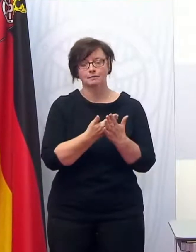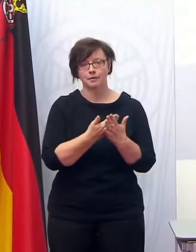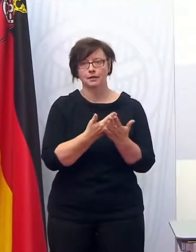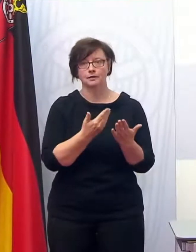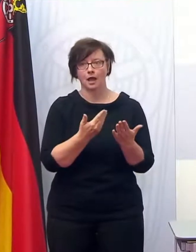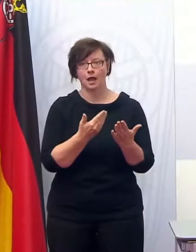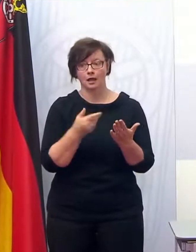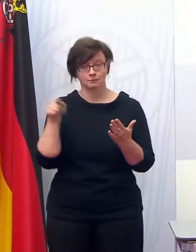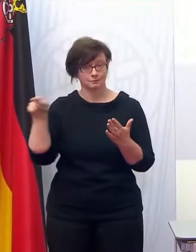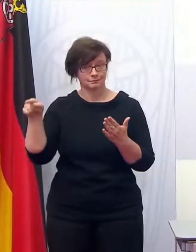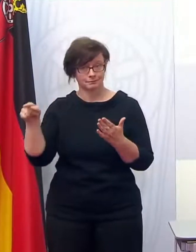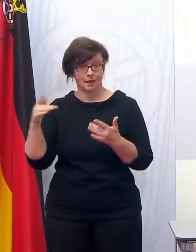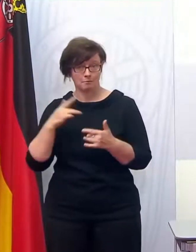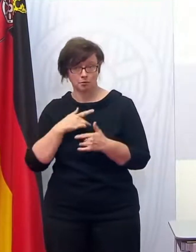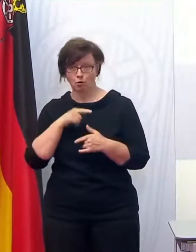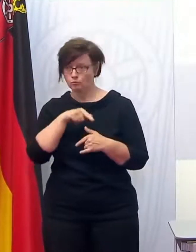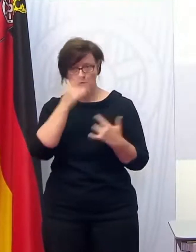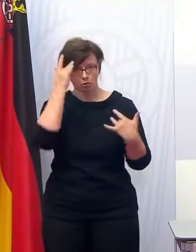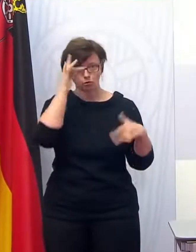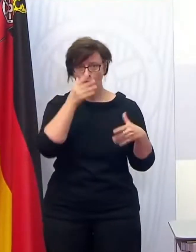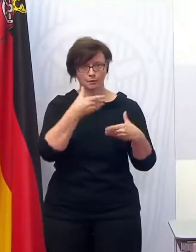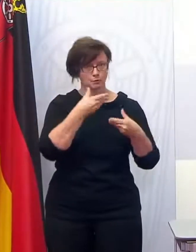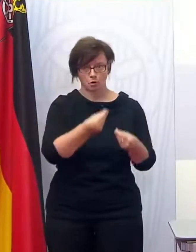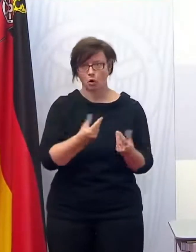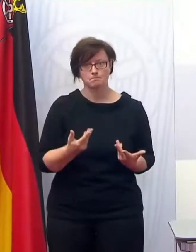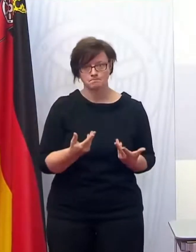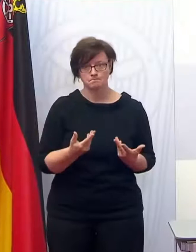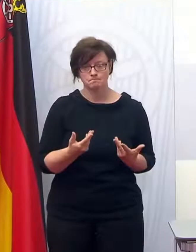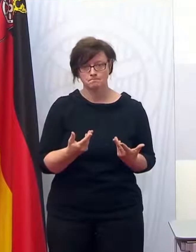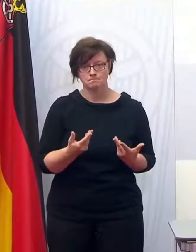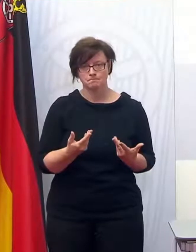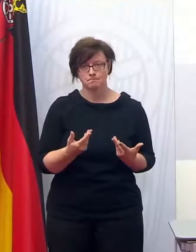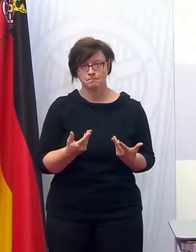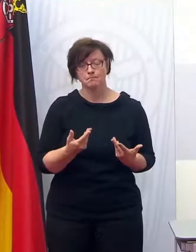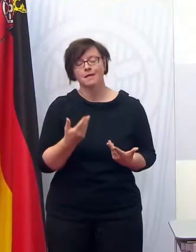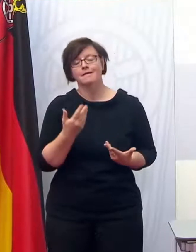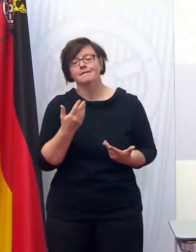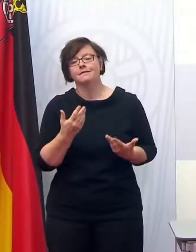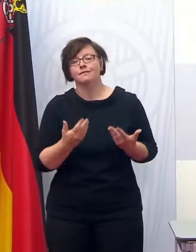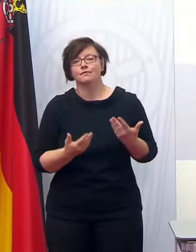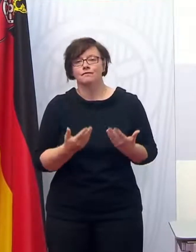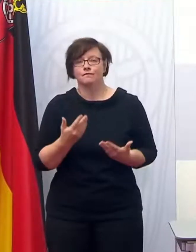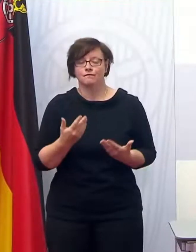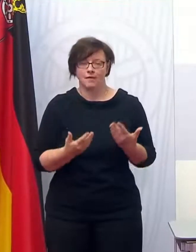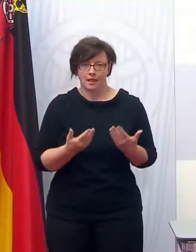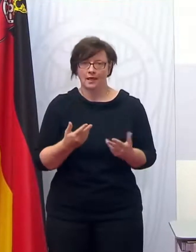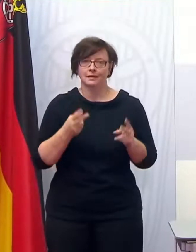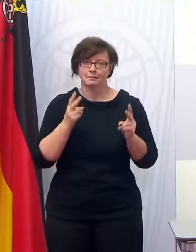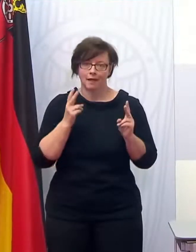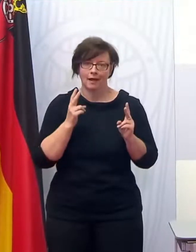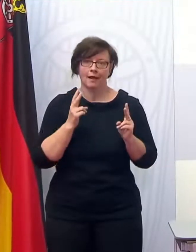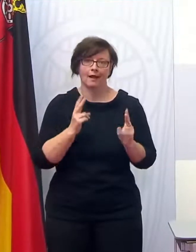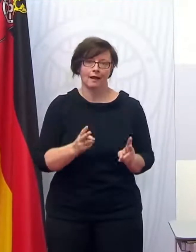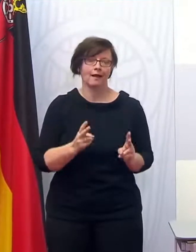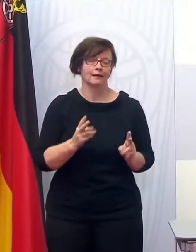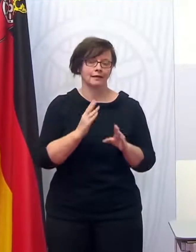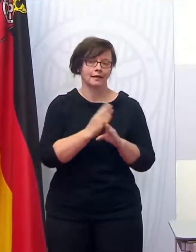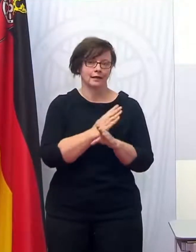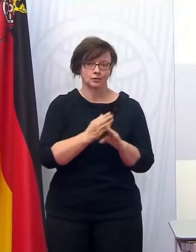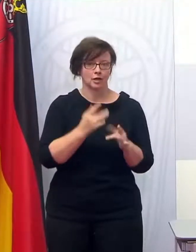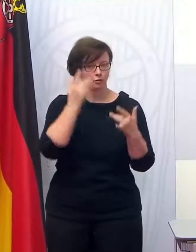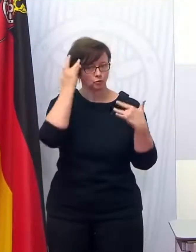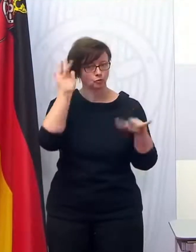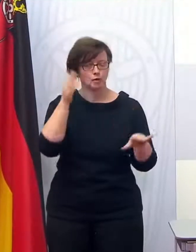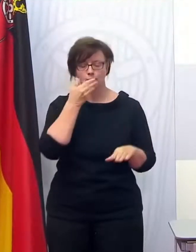hat bei uns auch gar keine Zulassung bekommen, so dass wir da vielleicht dann auf der richtigen Seite waren, dass die Zulassung nicht